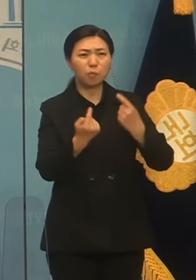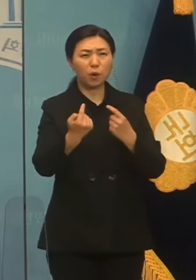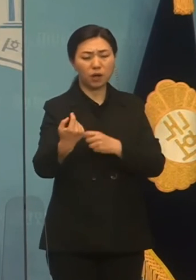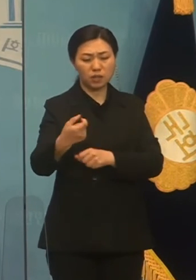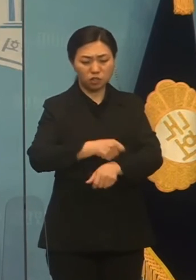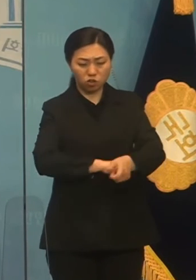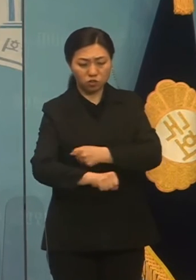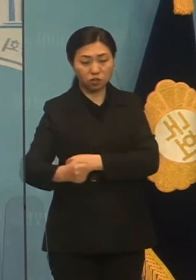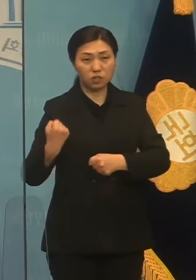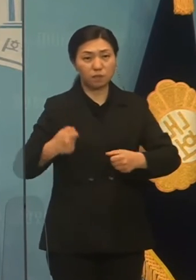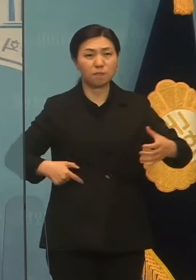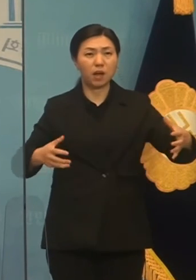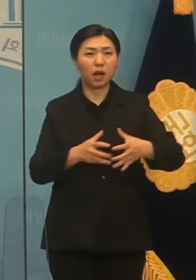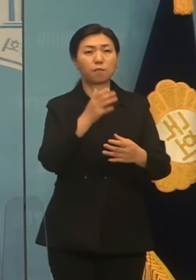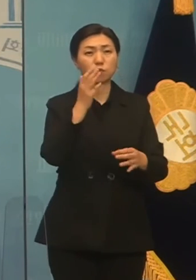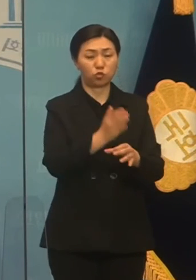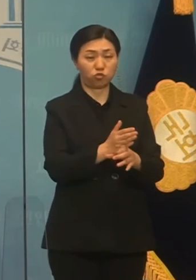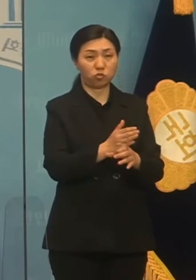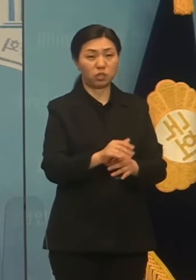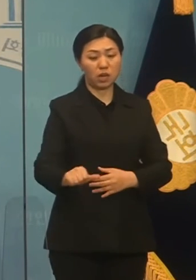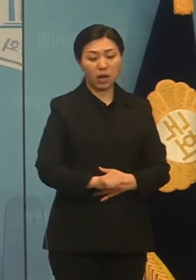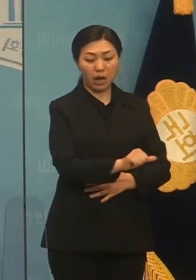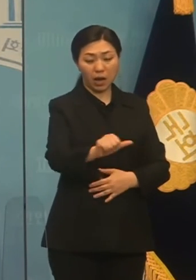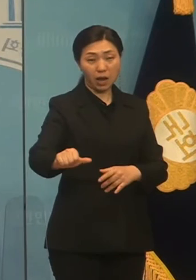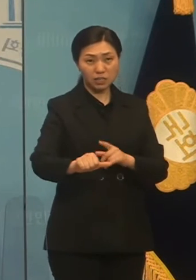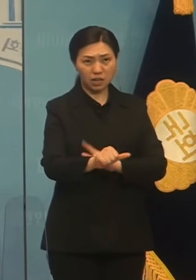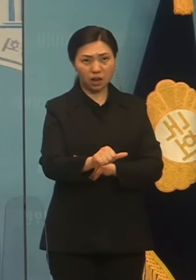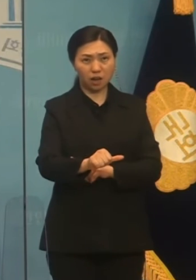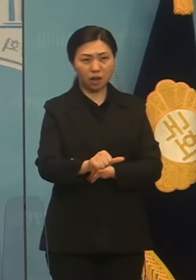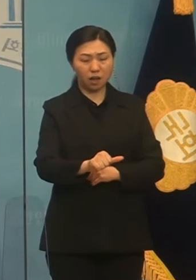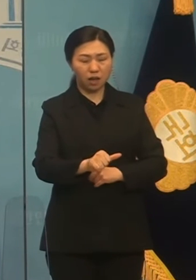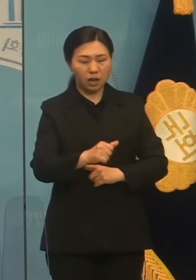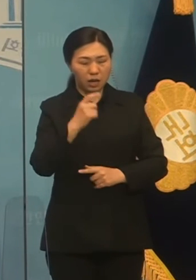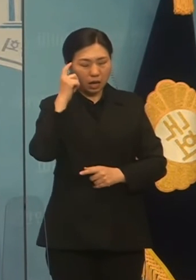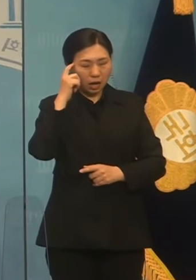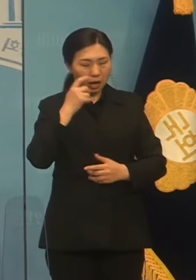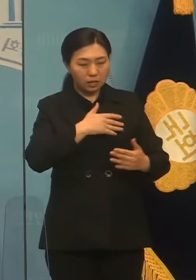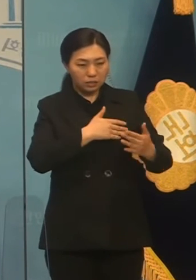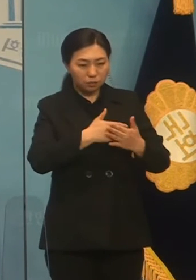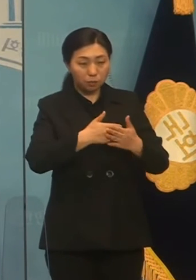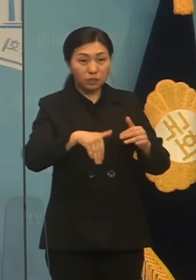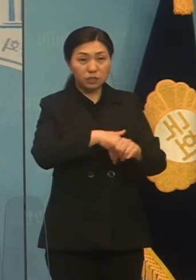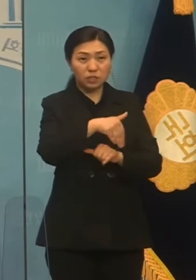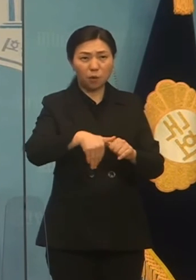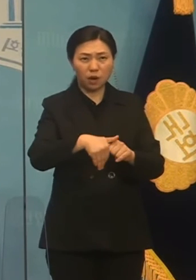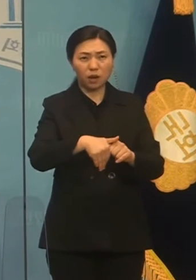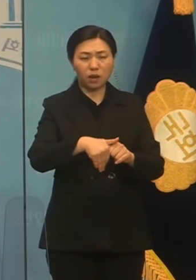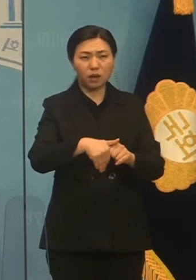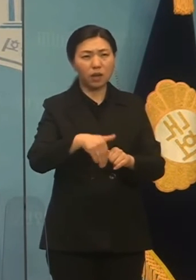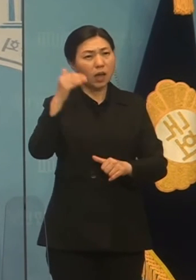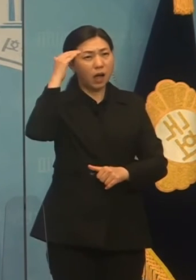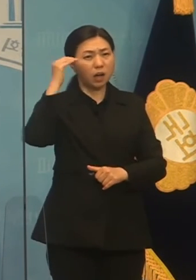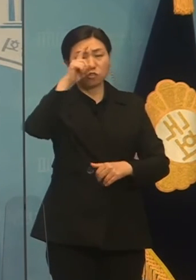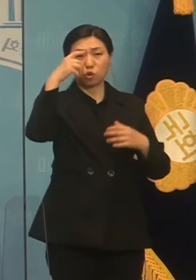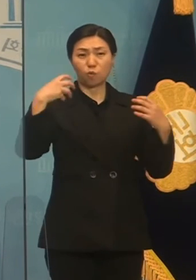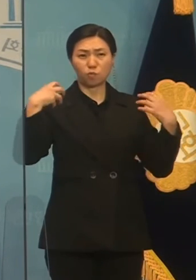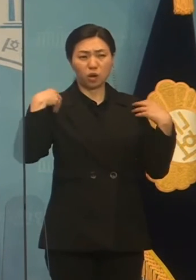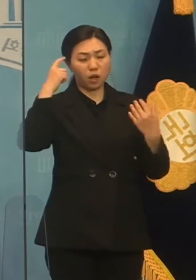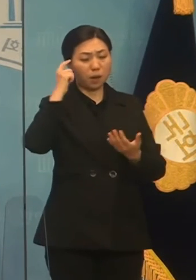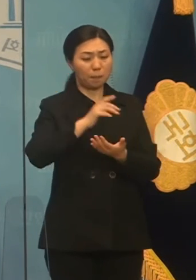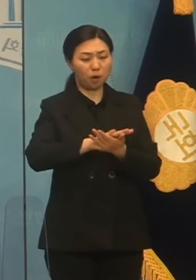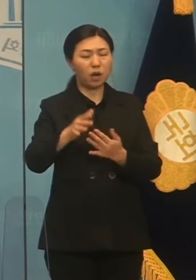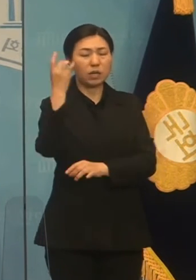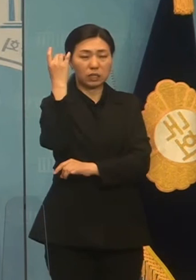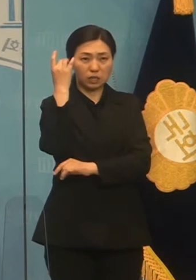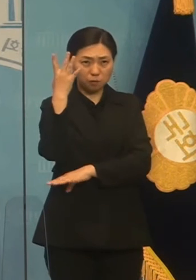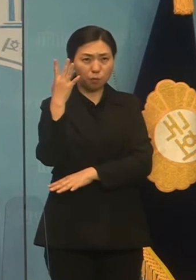악무할이 거듭되는 동아시아의 긴장 북면에서 남위국 정부가 평화의 가치에 기반한 적극적인 일장을